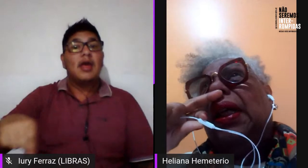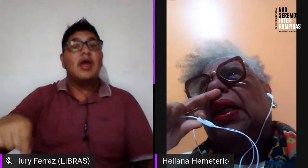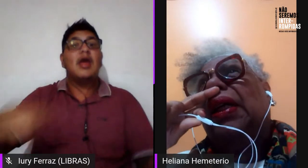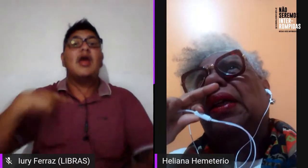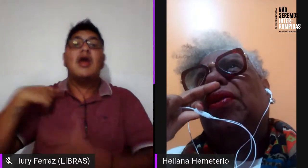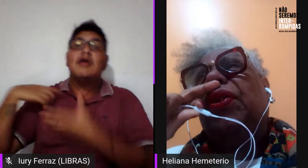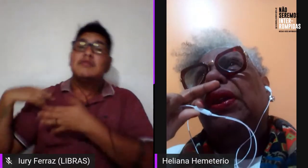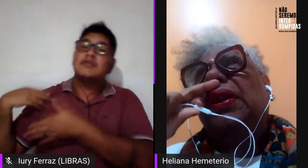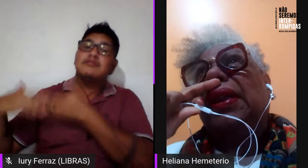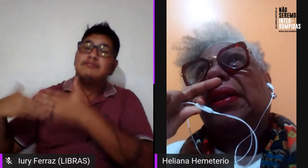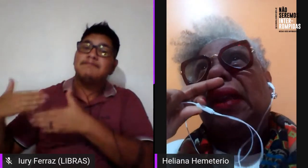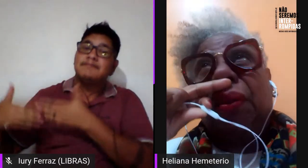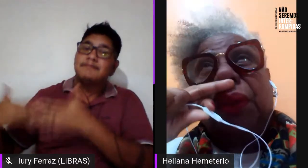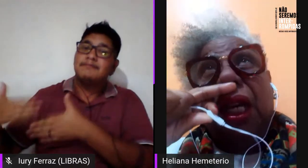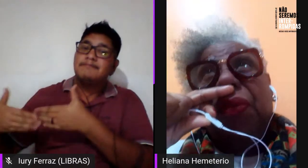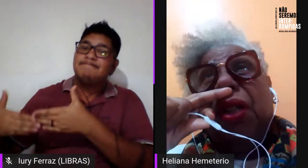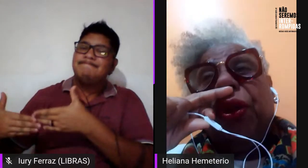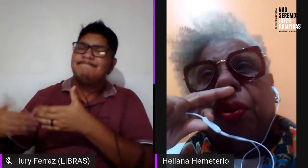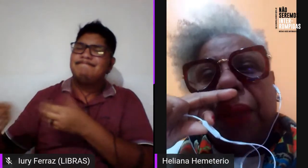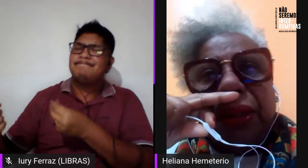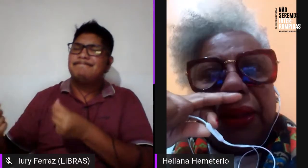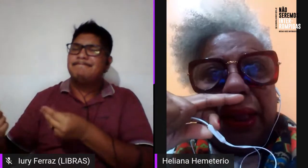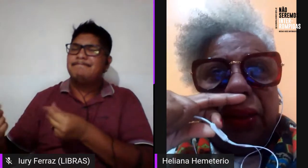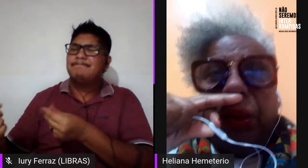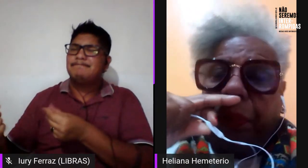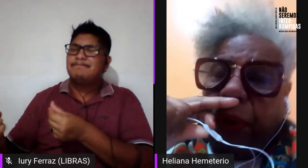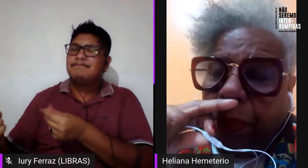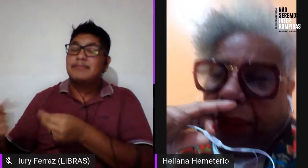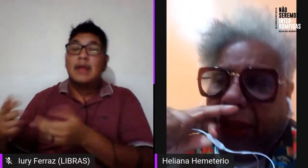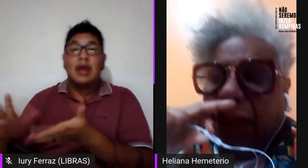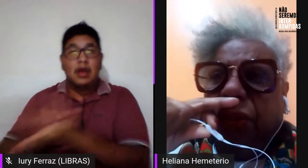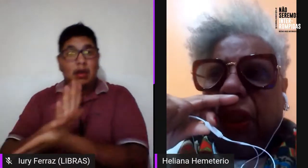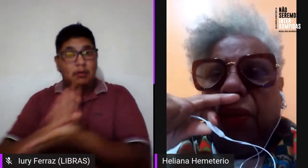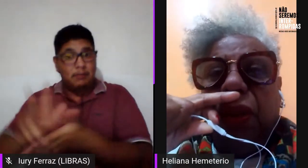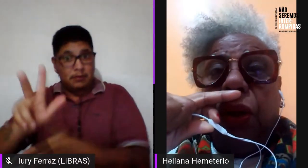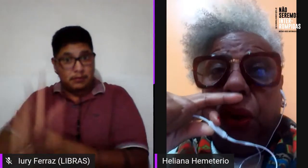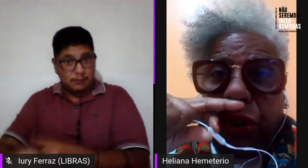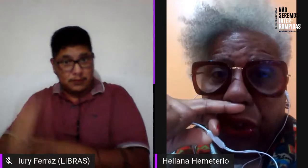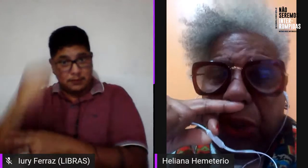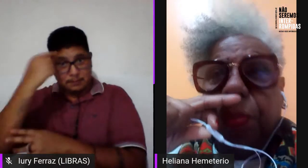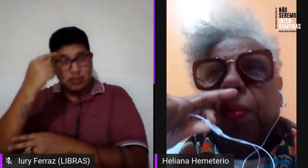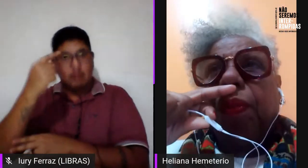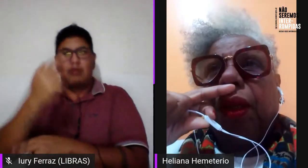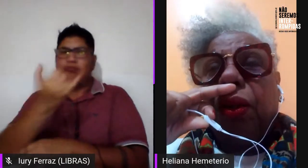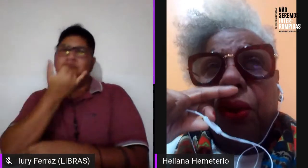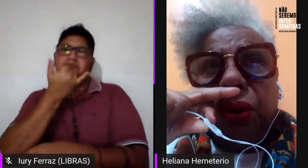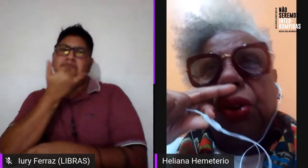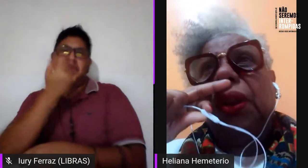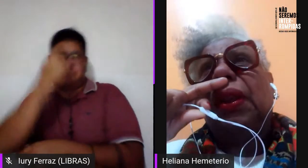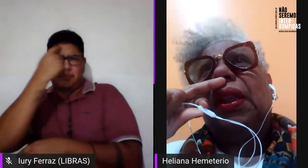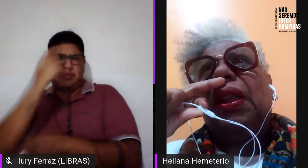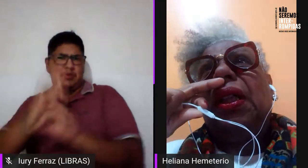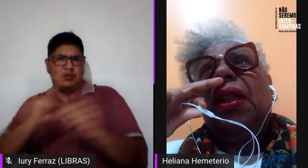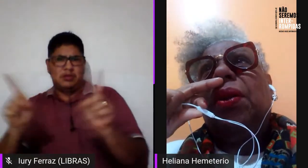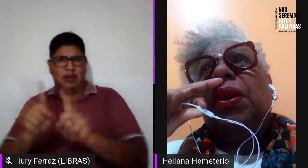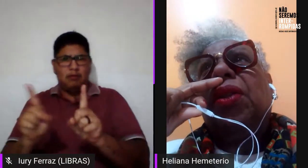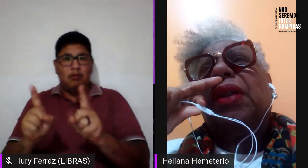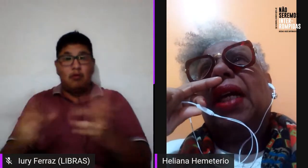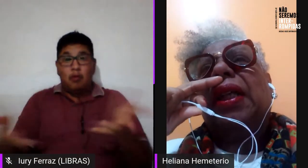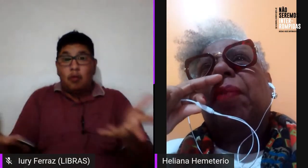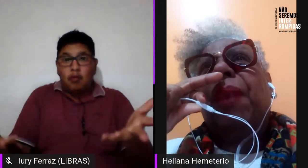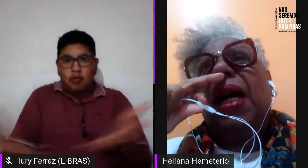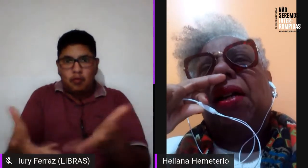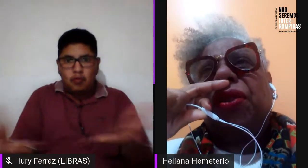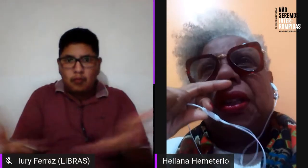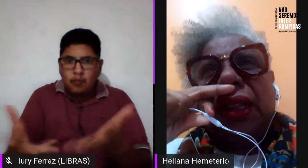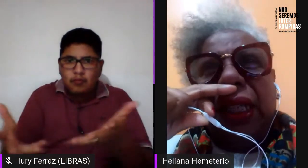de muita... Eu vou dizer assim, eu tenho a vida, fico pensando, fico pensando, não. Hoje, hoje, o